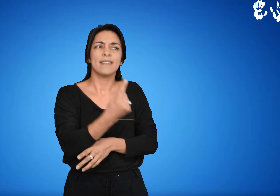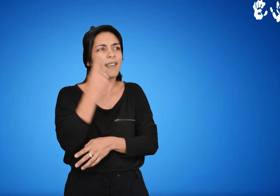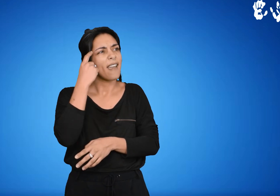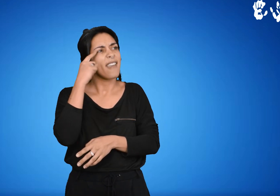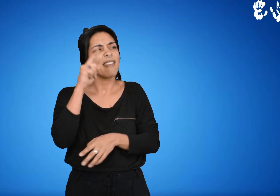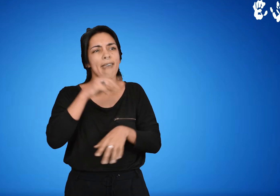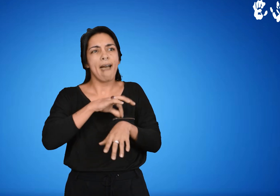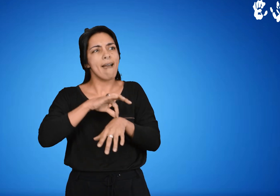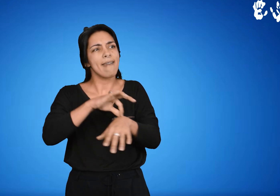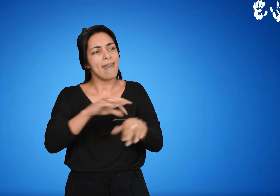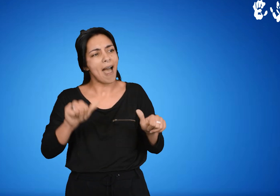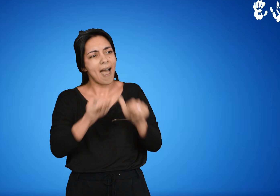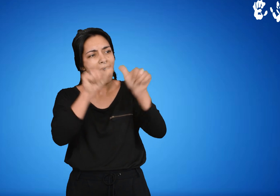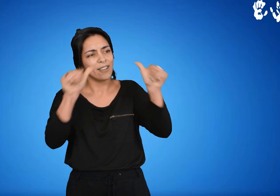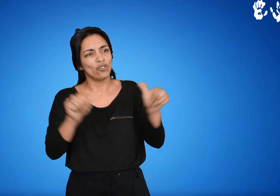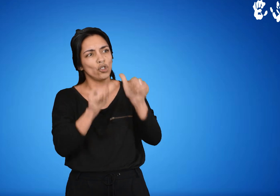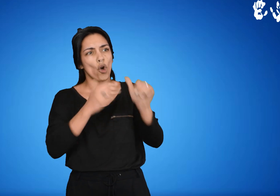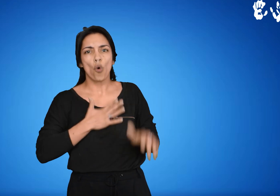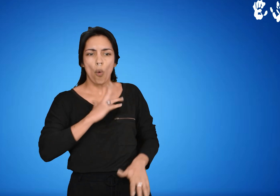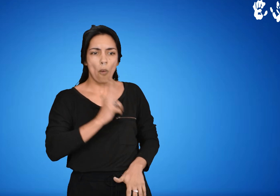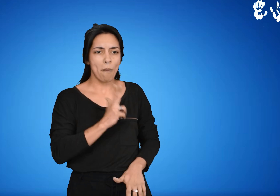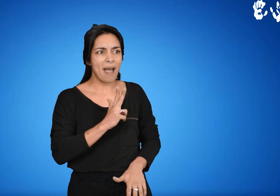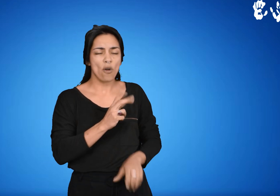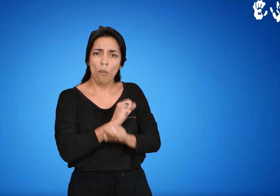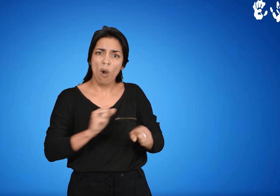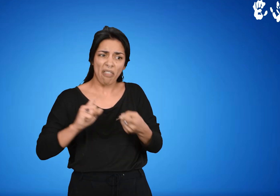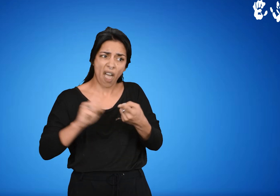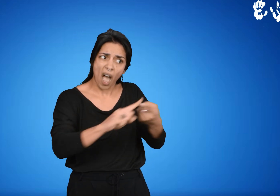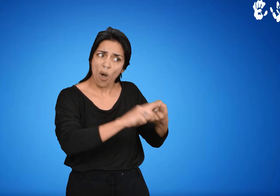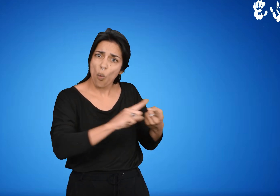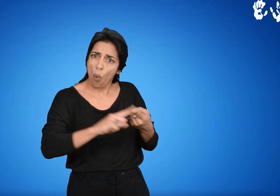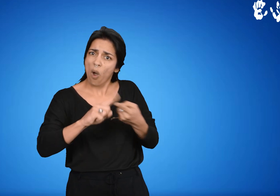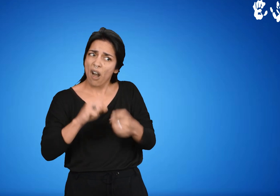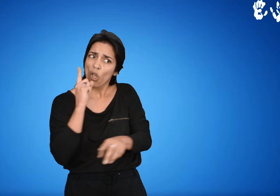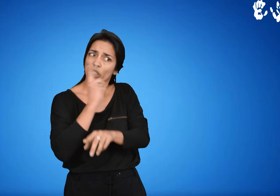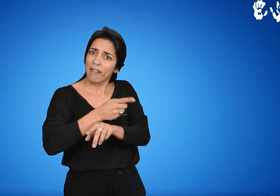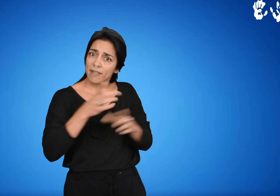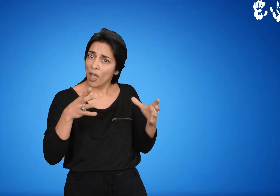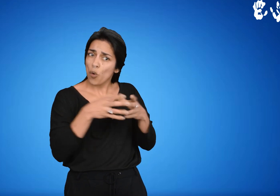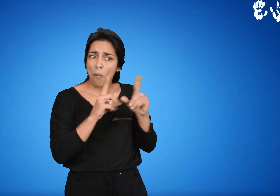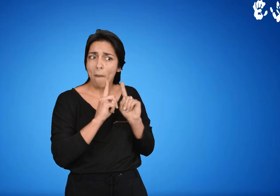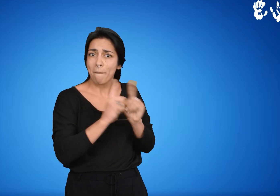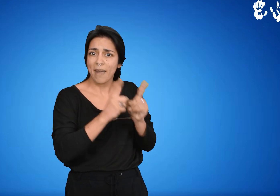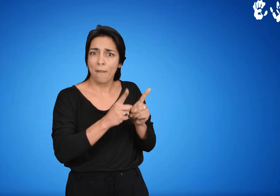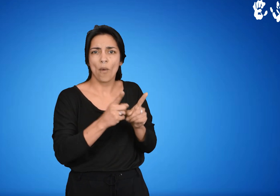primeras en considerar que esta idea que rige el actuar de los colectivos puede decidirse entre los individuos que conforman al grupo.